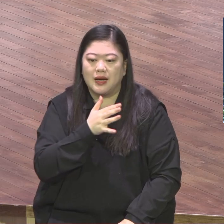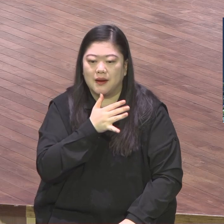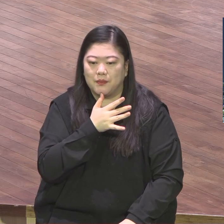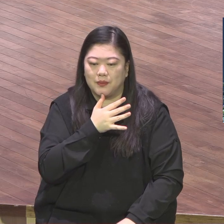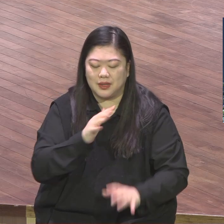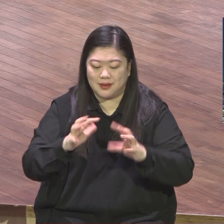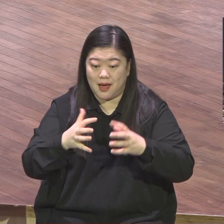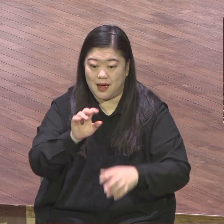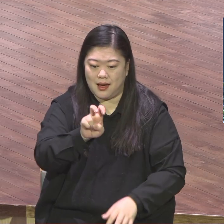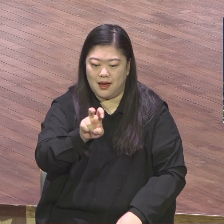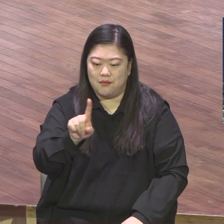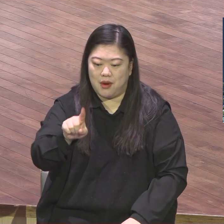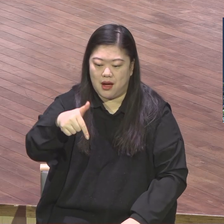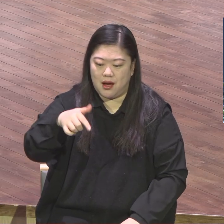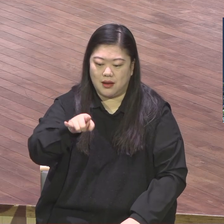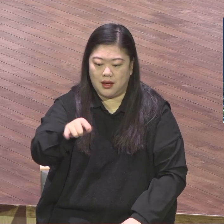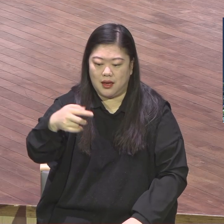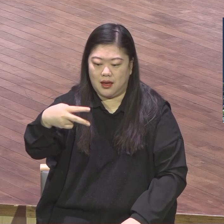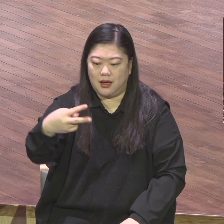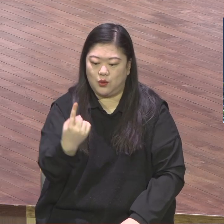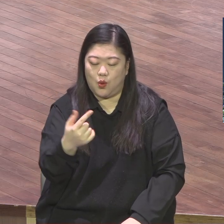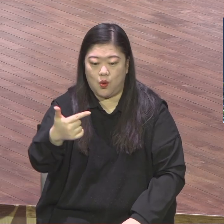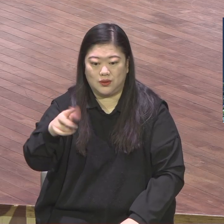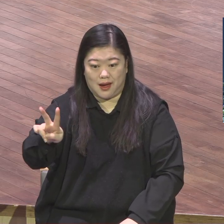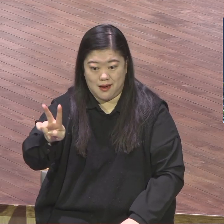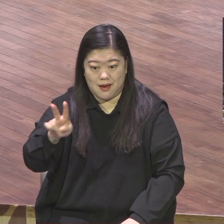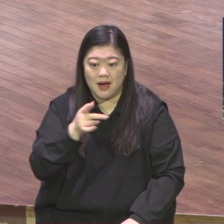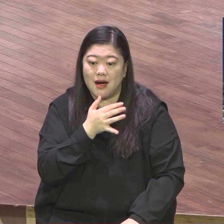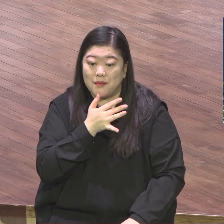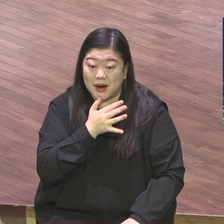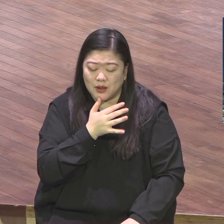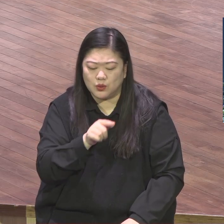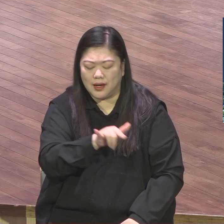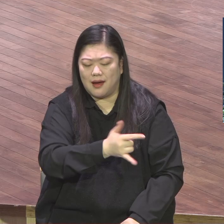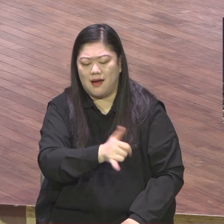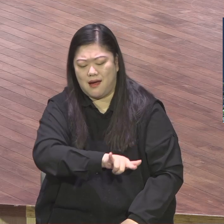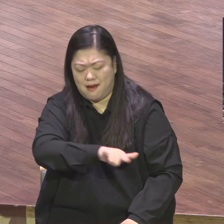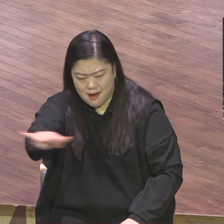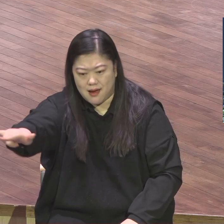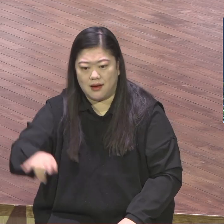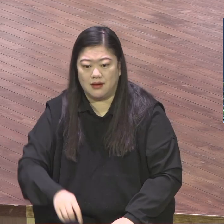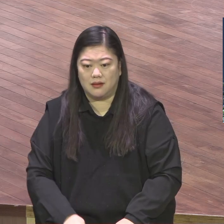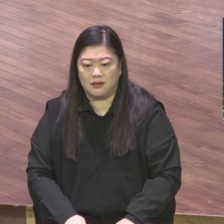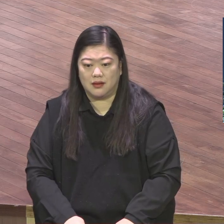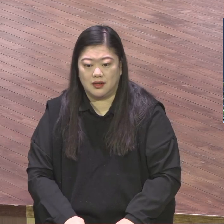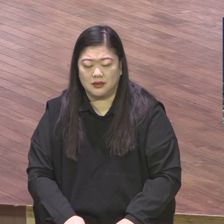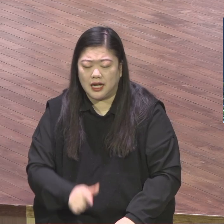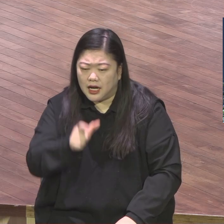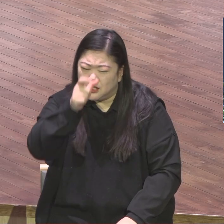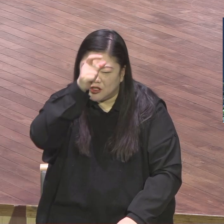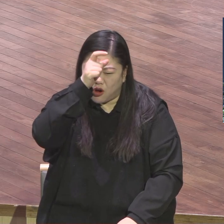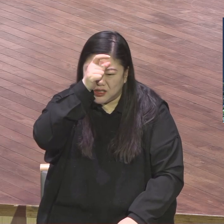가라고 그렇게 인도하십니다. 터키를 가보면 터키하고 터키가 소아시아인데 터키하고